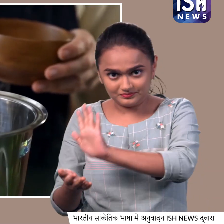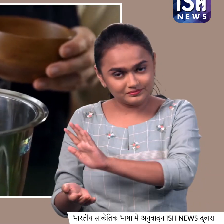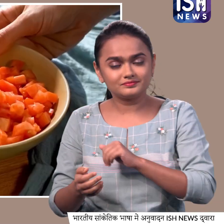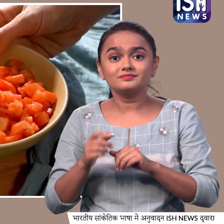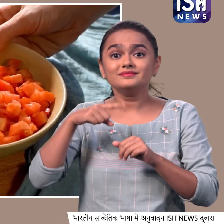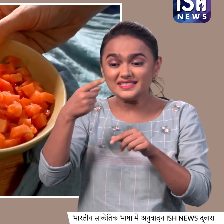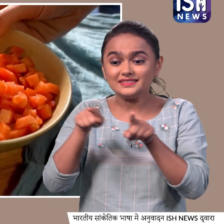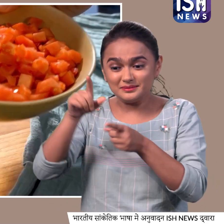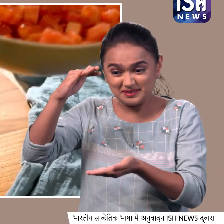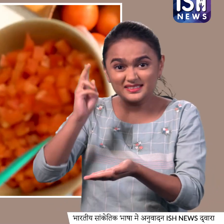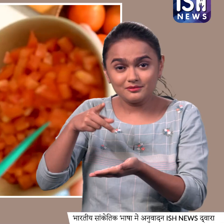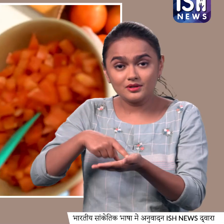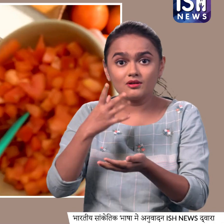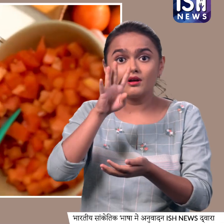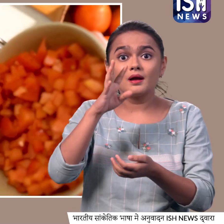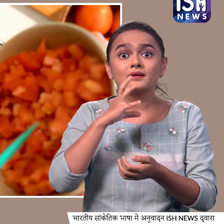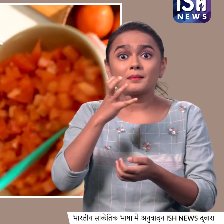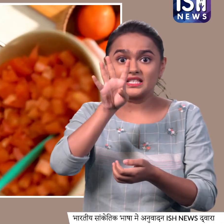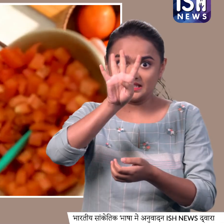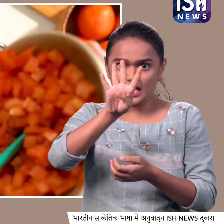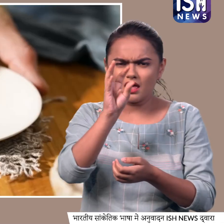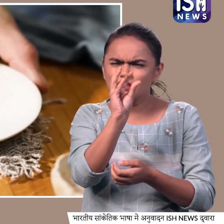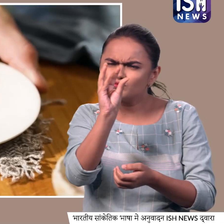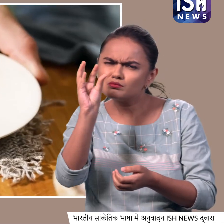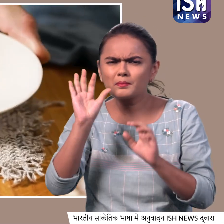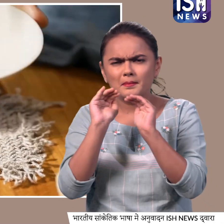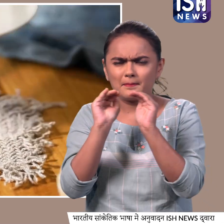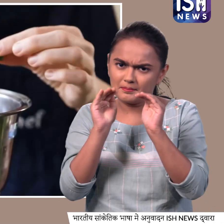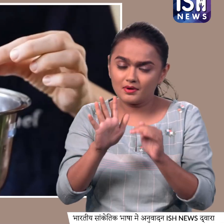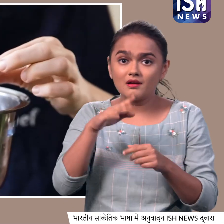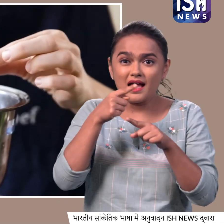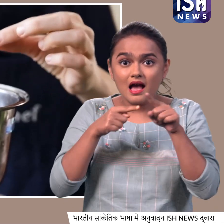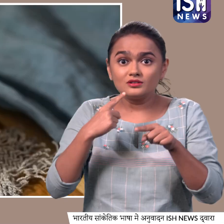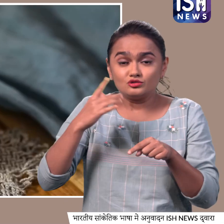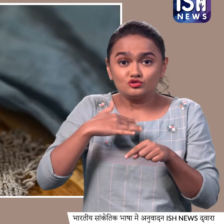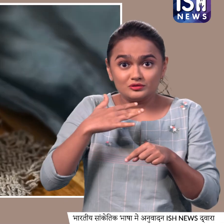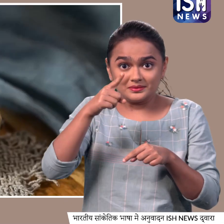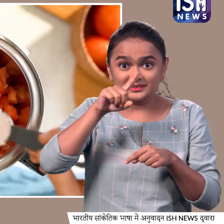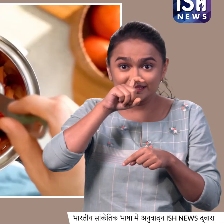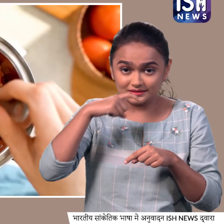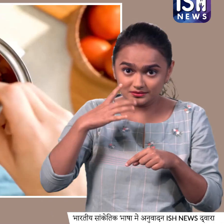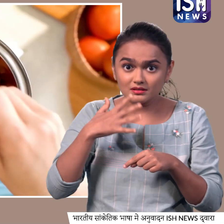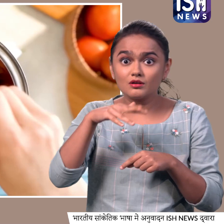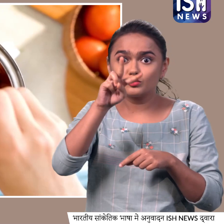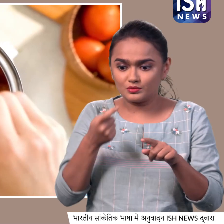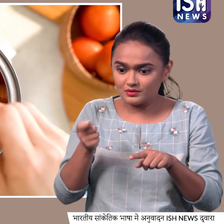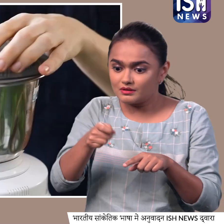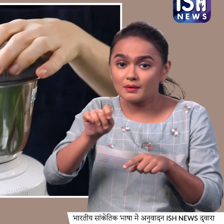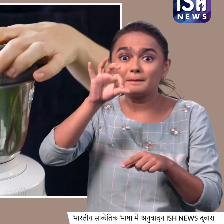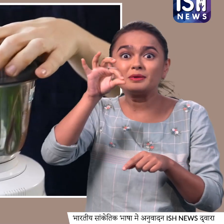मिक्सी में डालें, चार मीडियम साइज टमाटर, आधी हरी मिर्च और दो टीस्पून सेंदा नमक, इन सब को